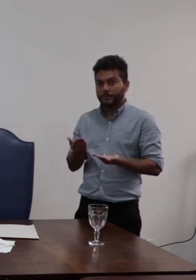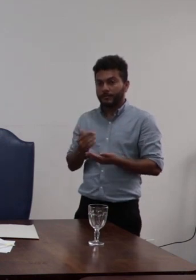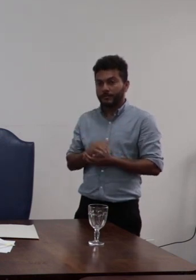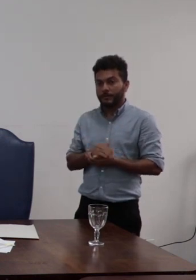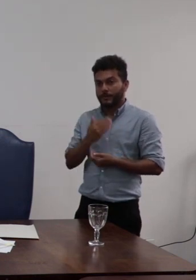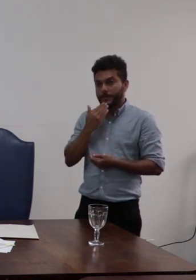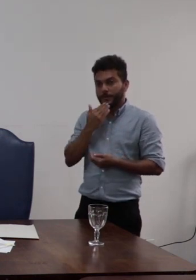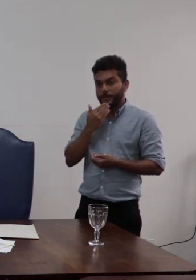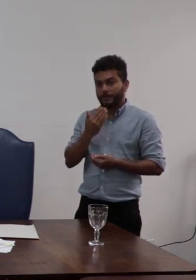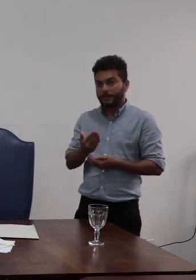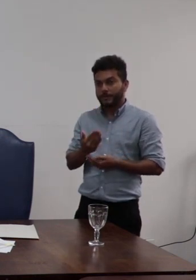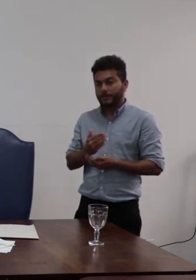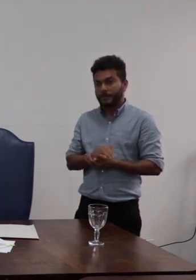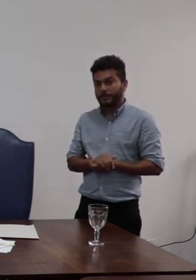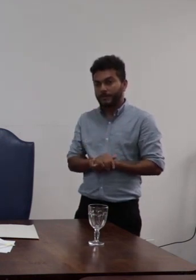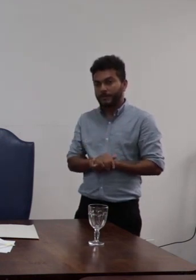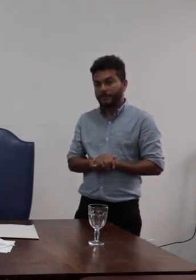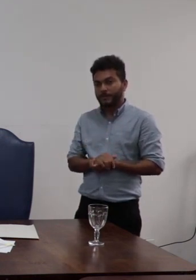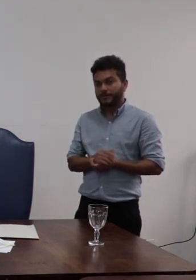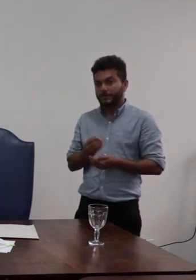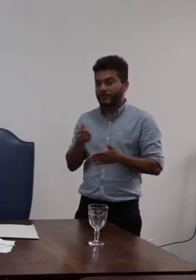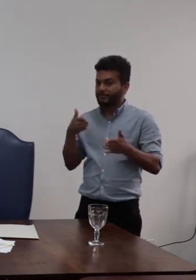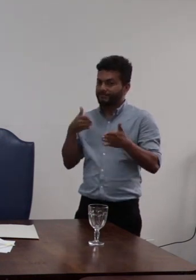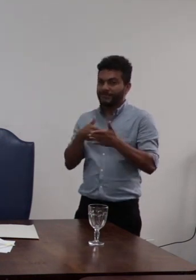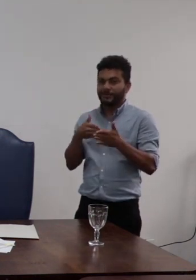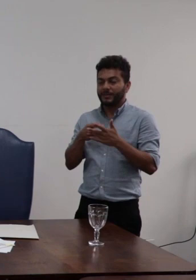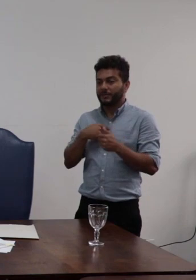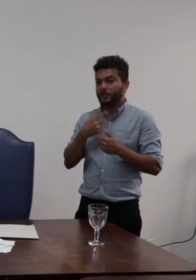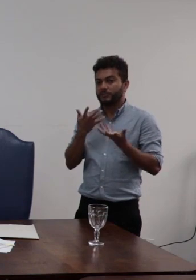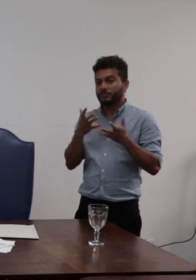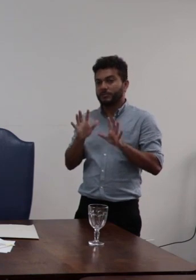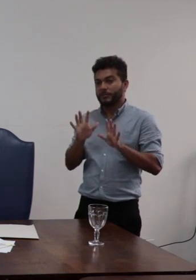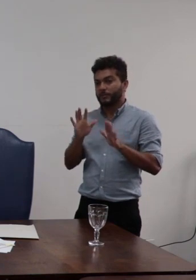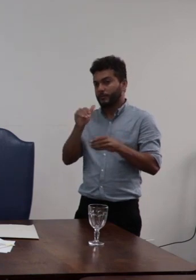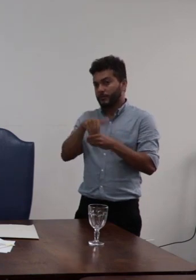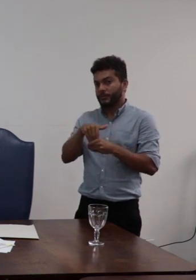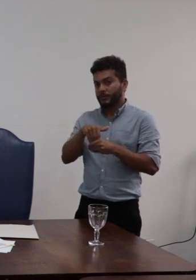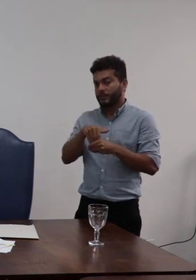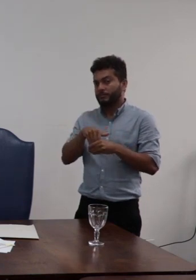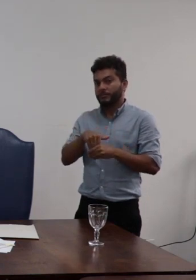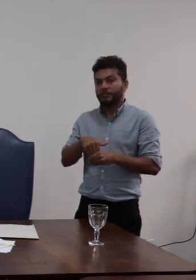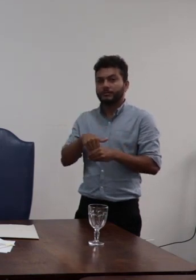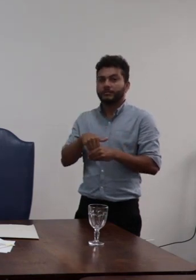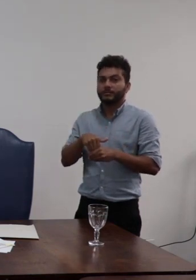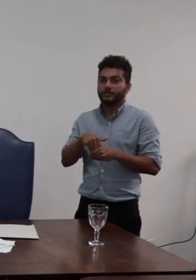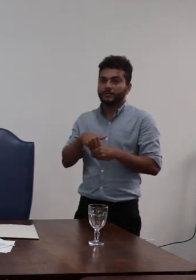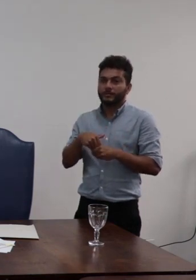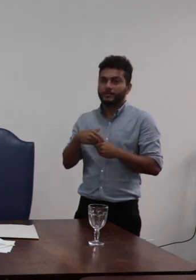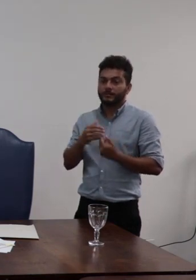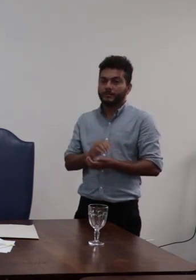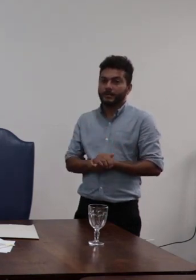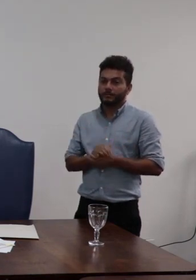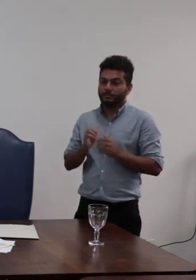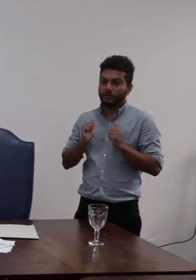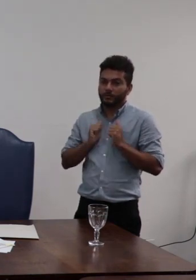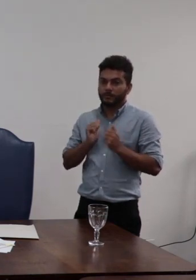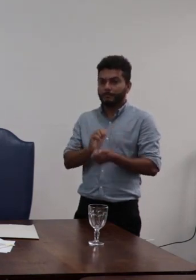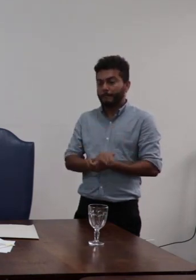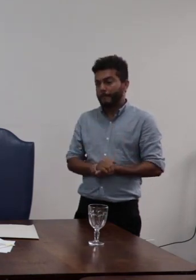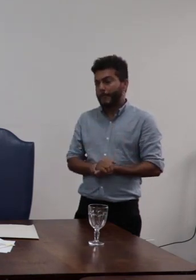manifestar votar nesse processo até para evitar qualquer marca ou qualquer unidade nesse processo